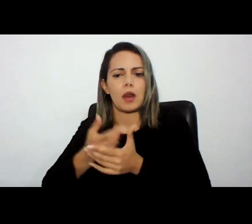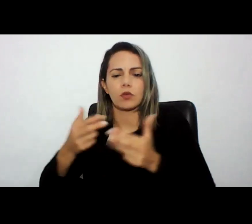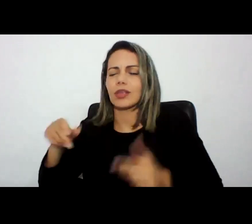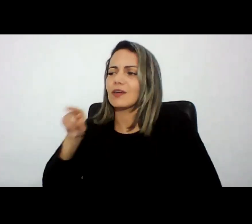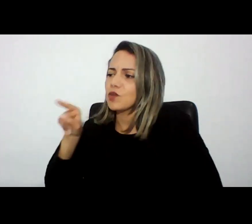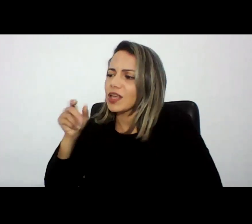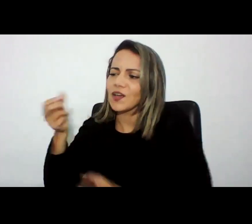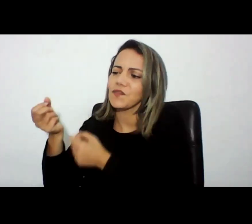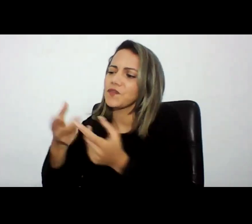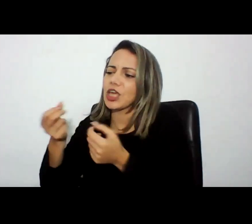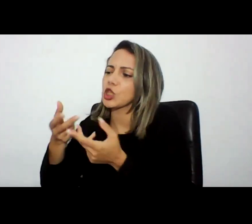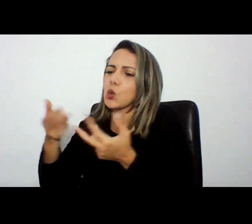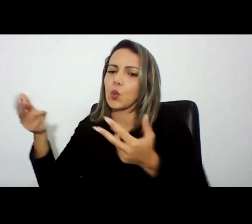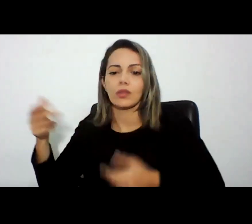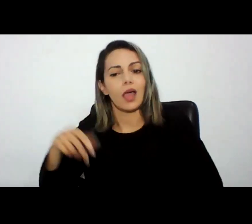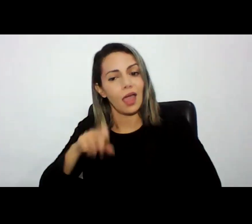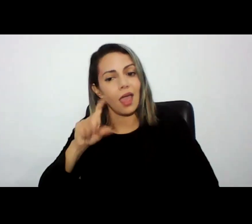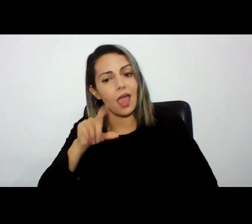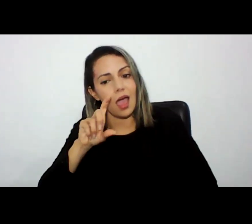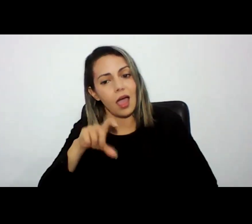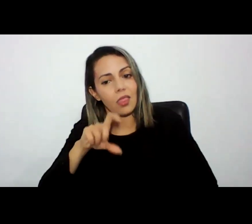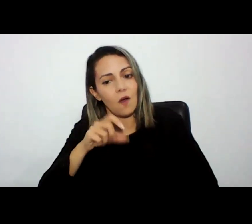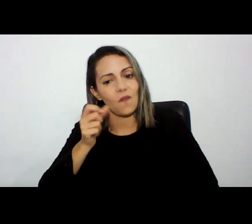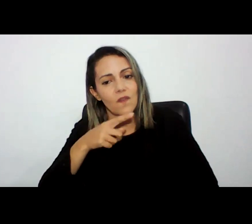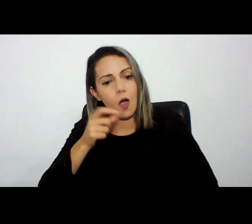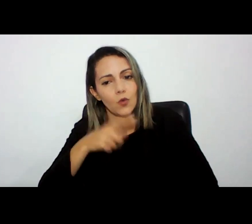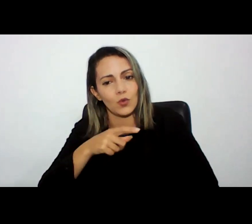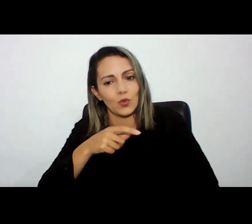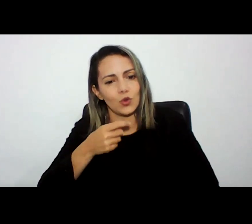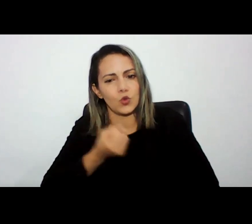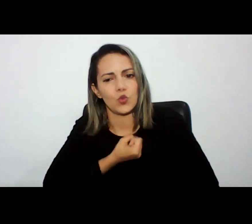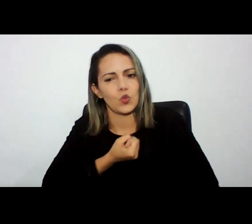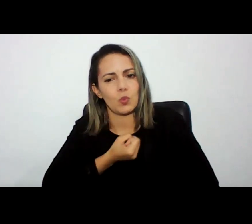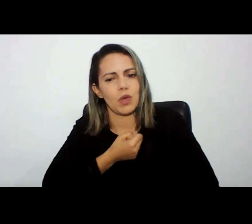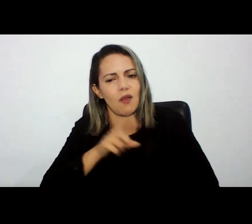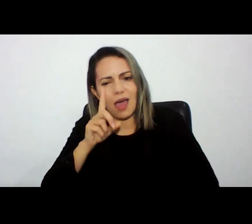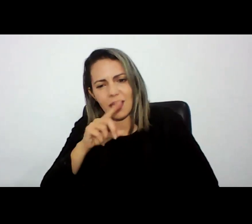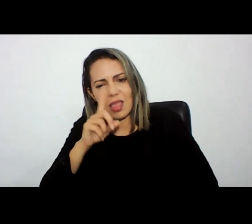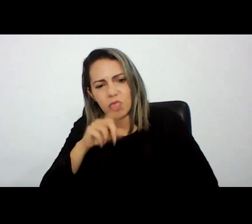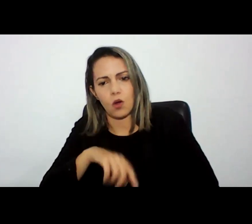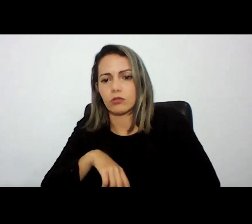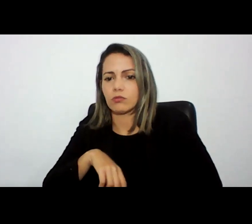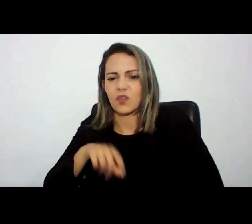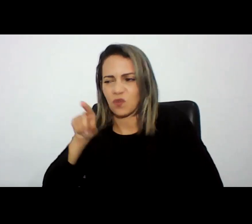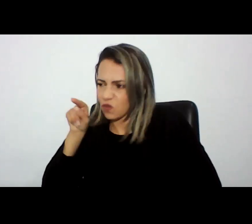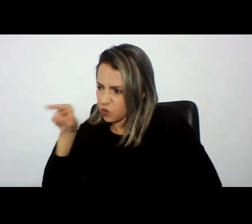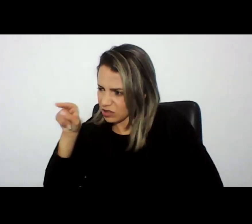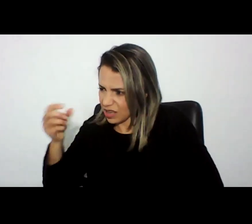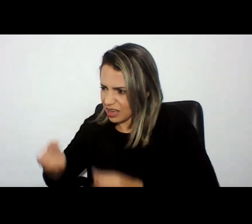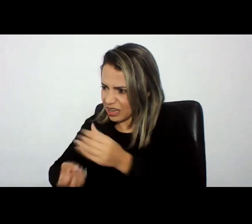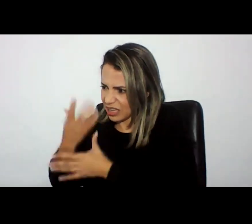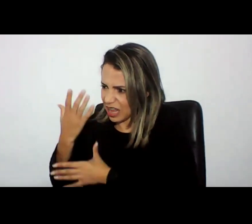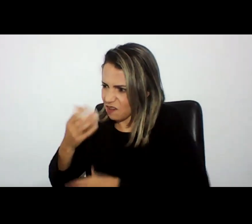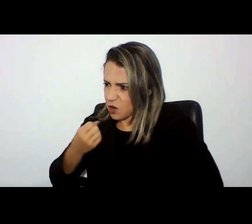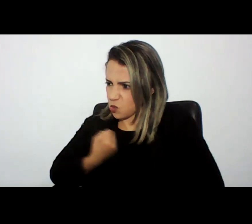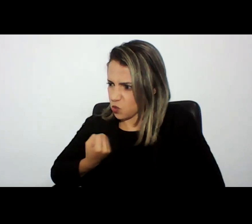ele falou não isso era cartão falso mesmo era um número que não existia aleatório mas você gerava o número do cartão ah tem um site aqui que eu vou te mostrar e me mostrava lá um